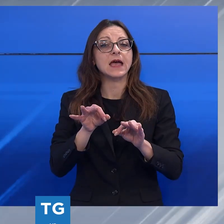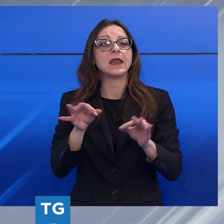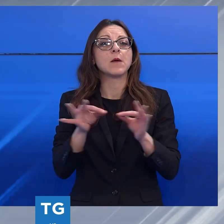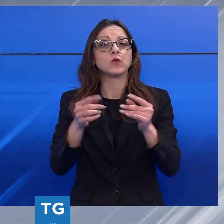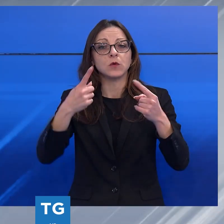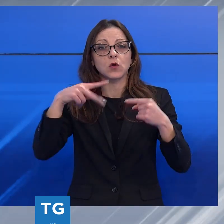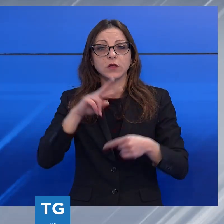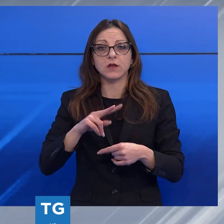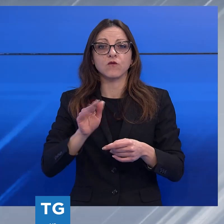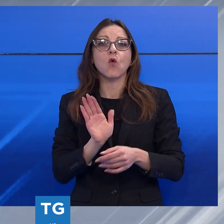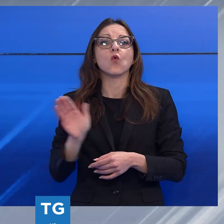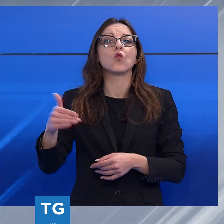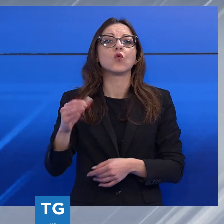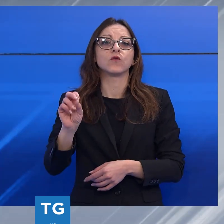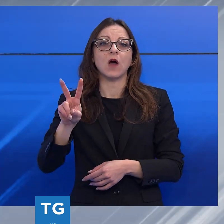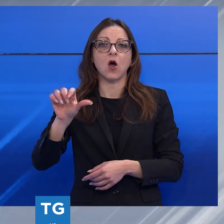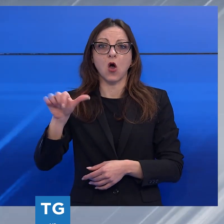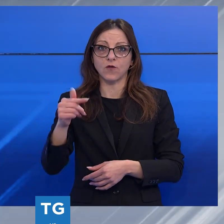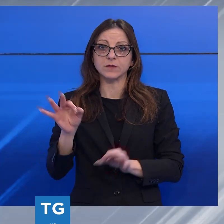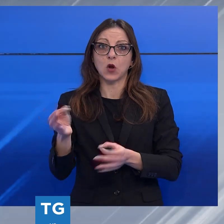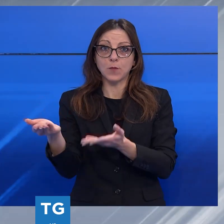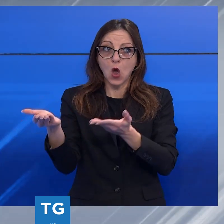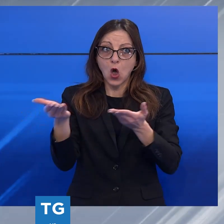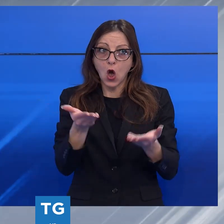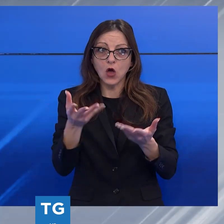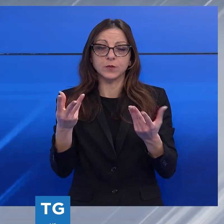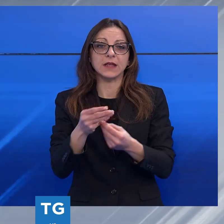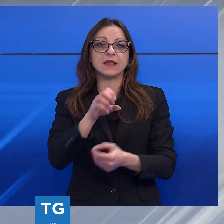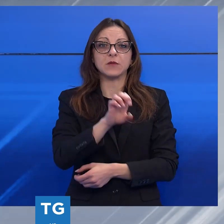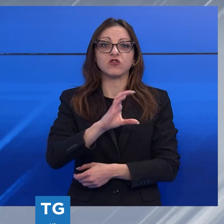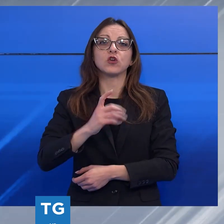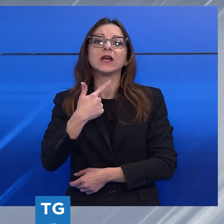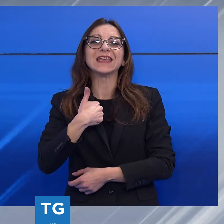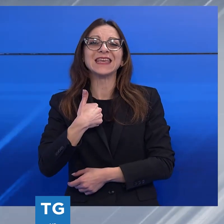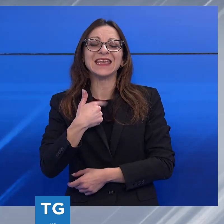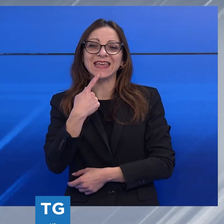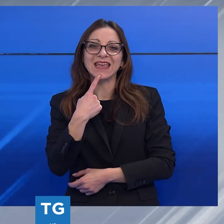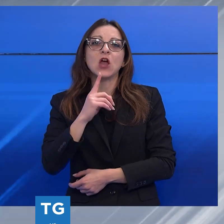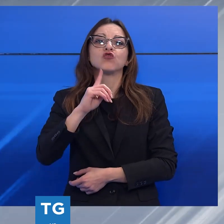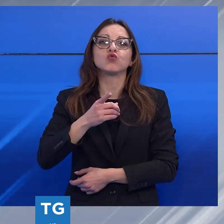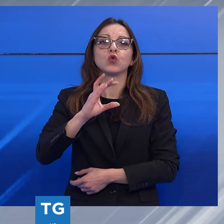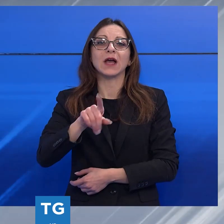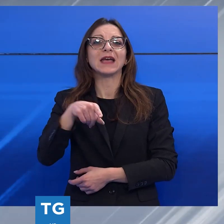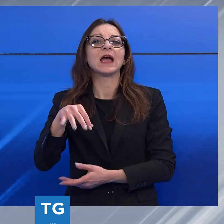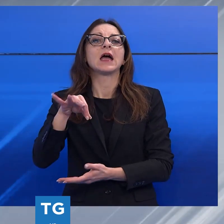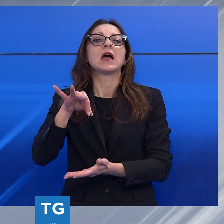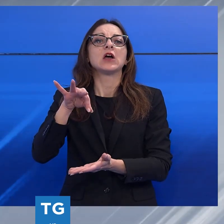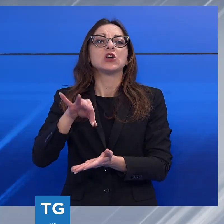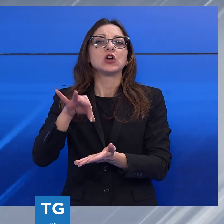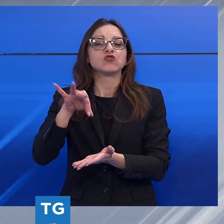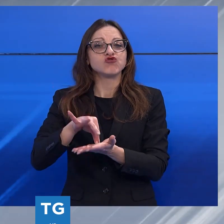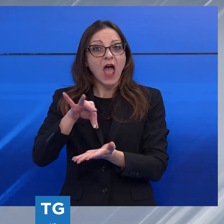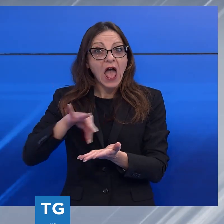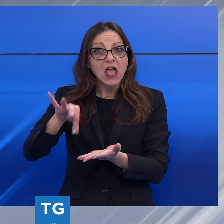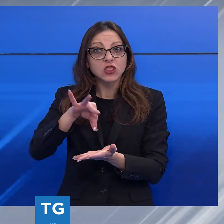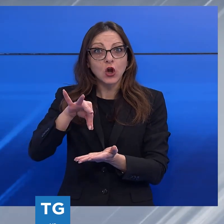Curvo Ovest. Tra l'altro ospite dei nostri studi insieme a Decidio Conca ci sarà l'opinion leader Giulio Castagnoli e il centrocampista della